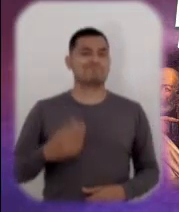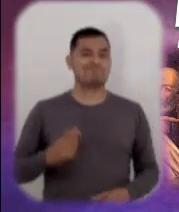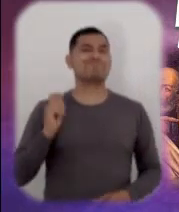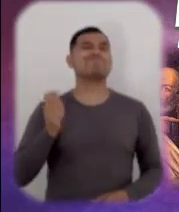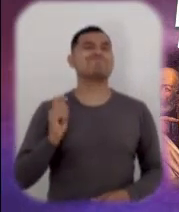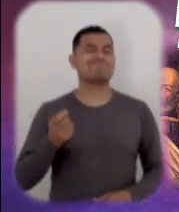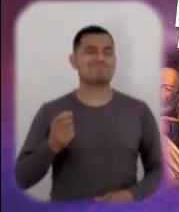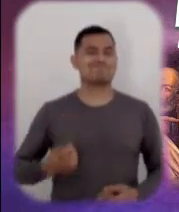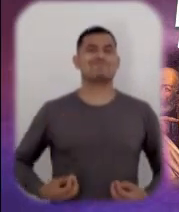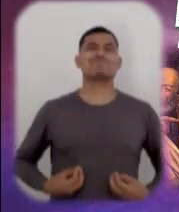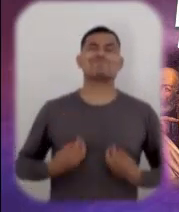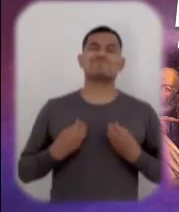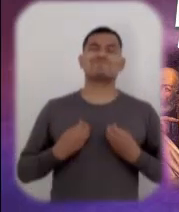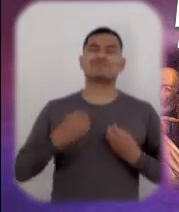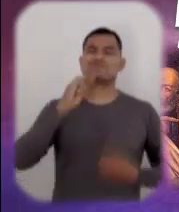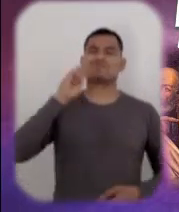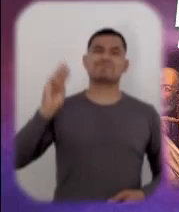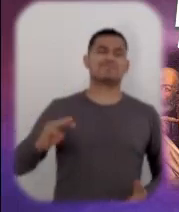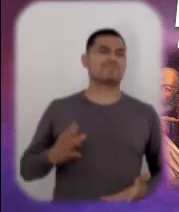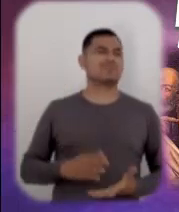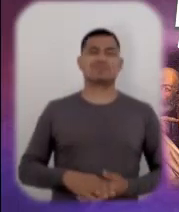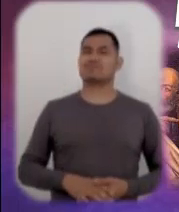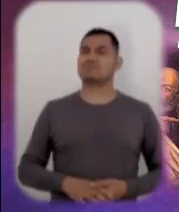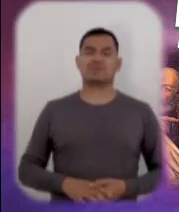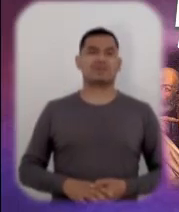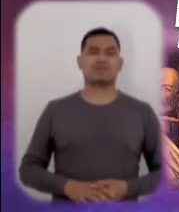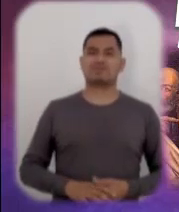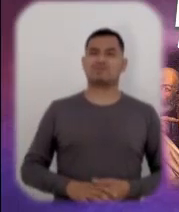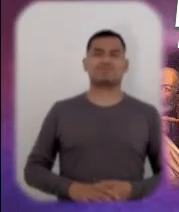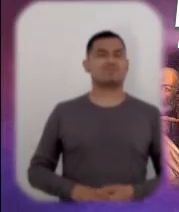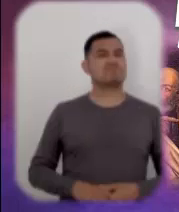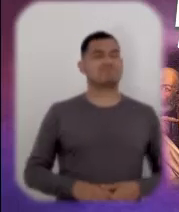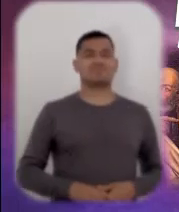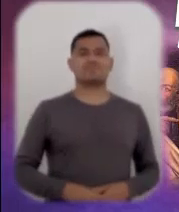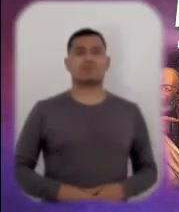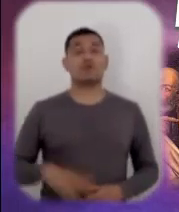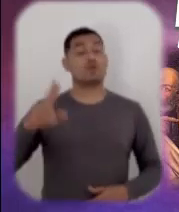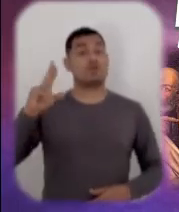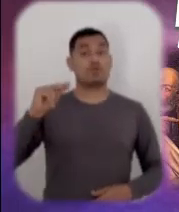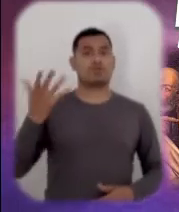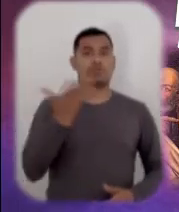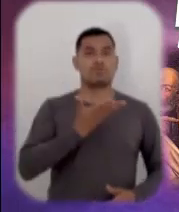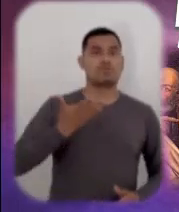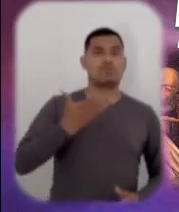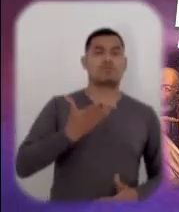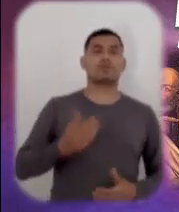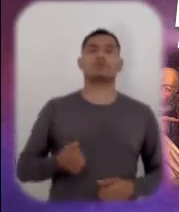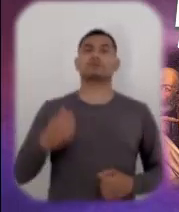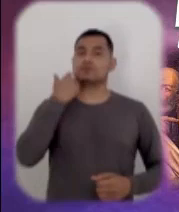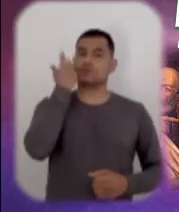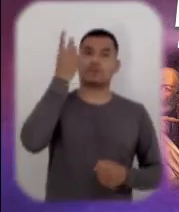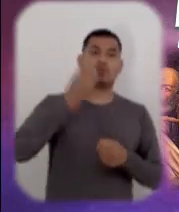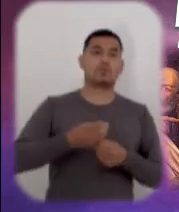La libertad comienza con la verdad, como afirma Jesús. Jesús, quien vive en la mentira ya es esclavo, pero